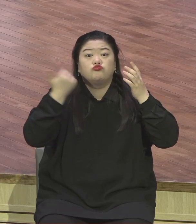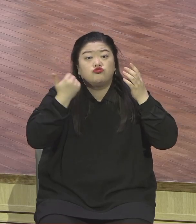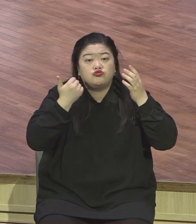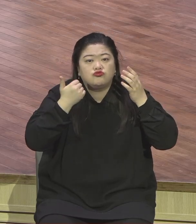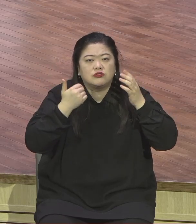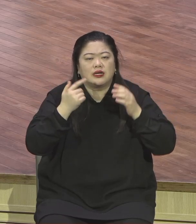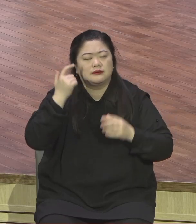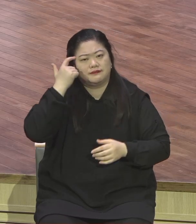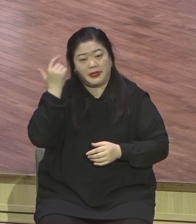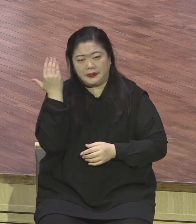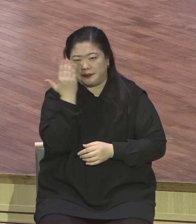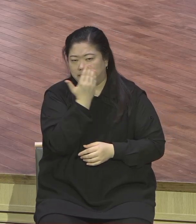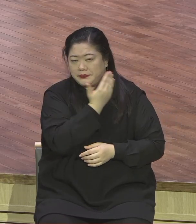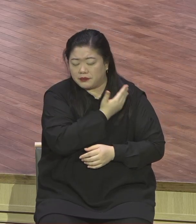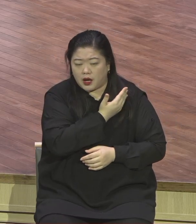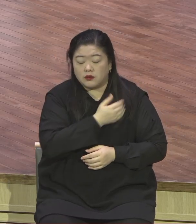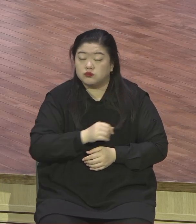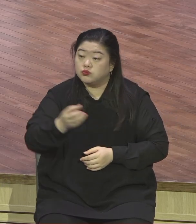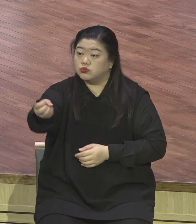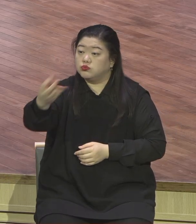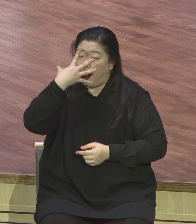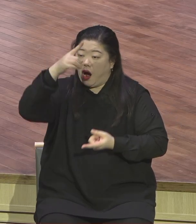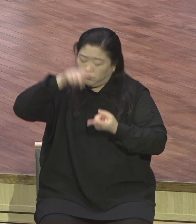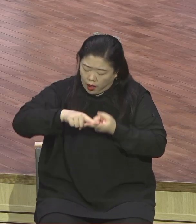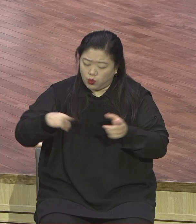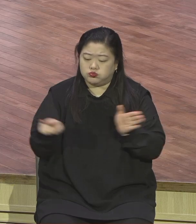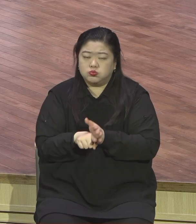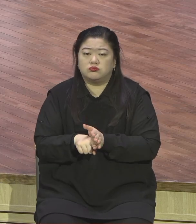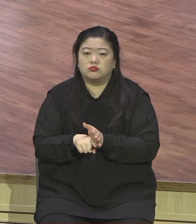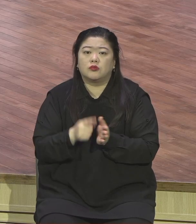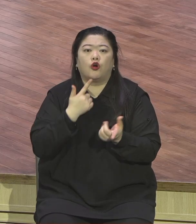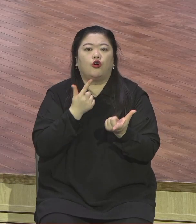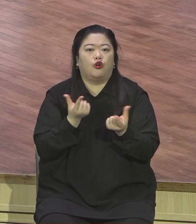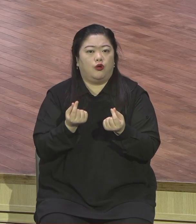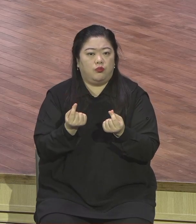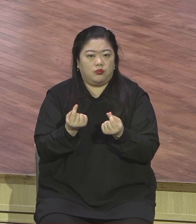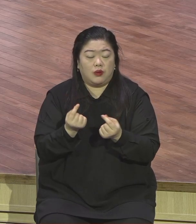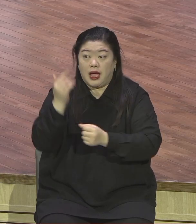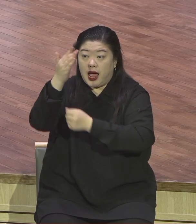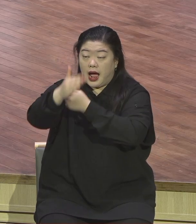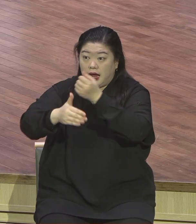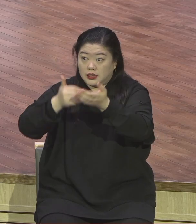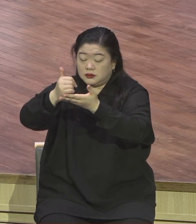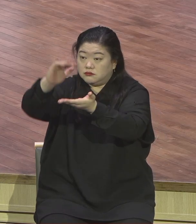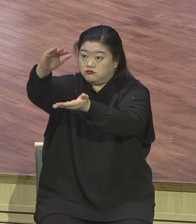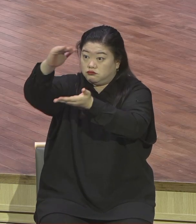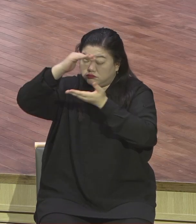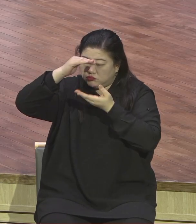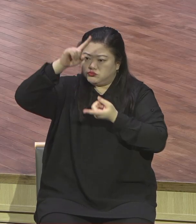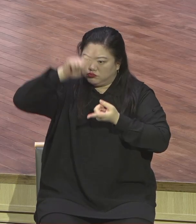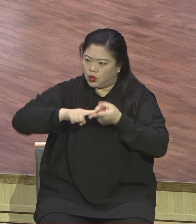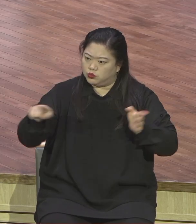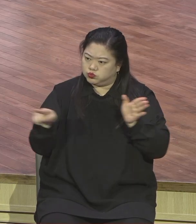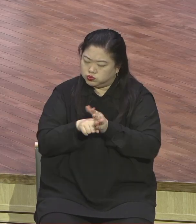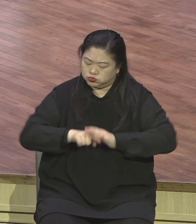받아들이는 자만이 모든 죄의 짐에서 벗어나서 참된 안식을 얻을 수